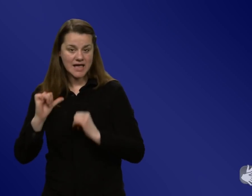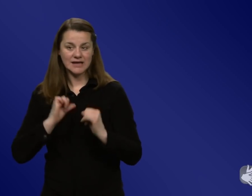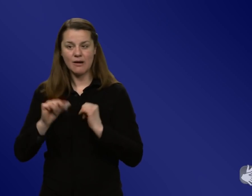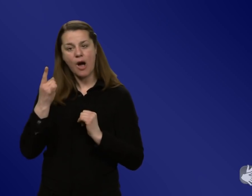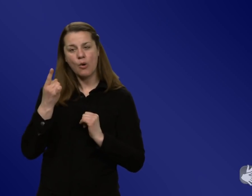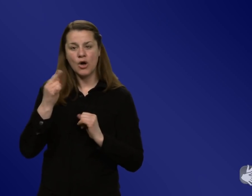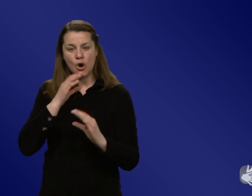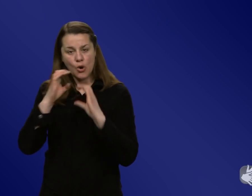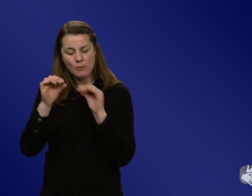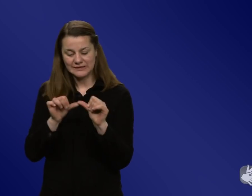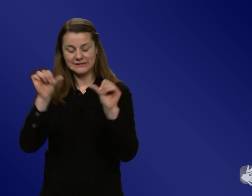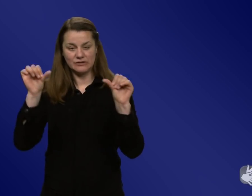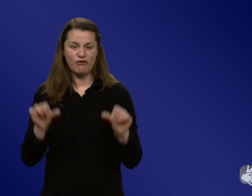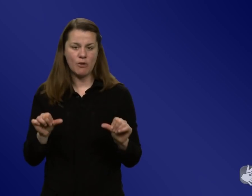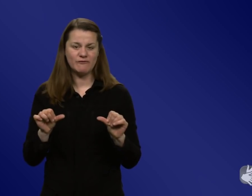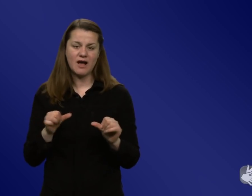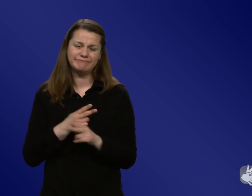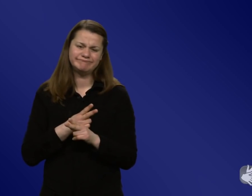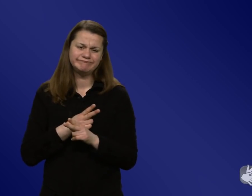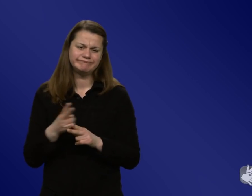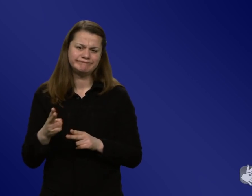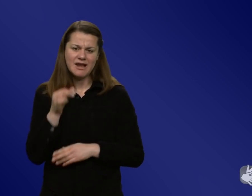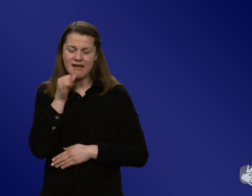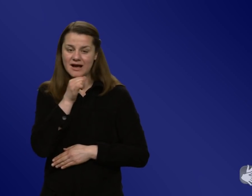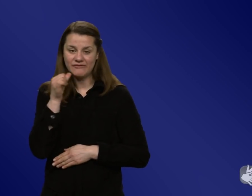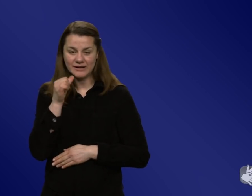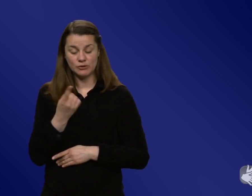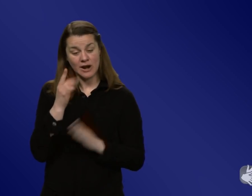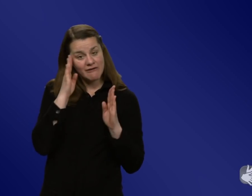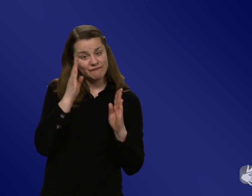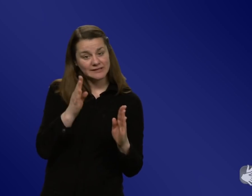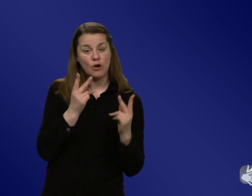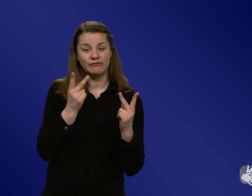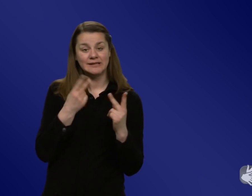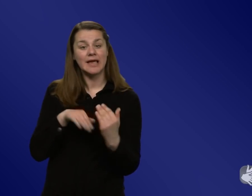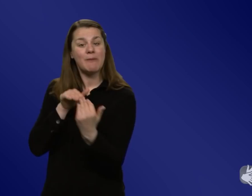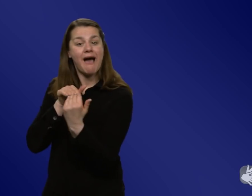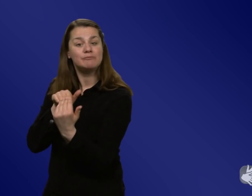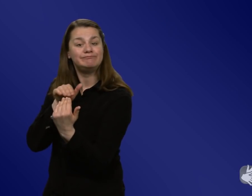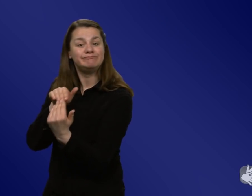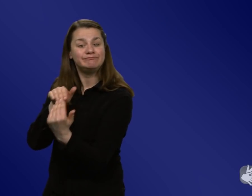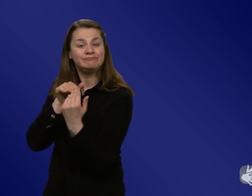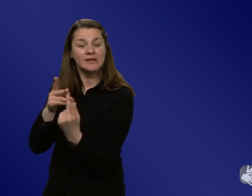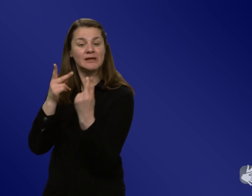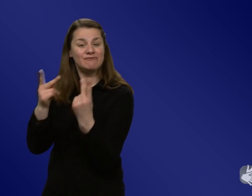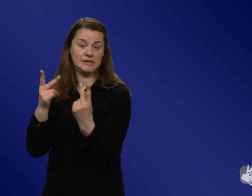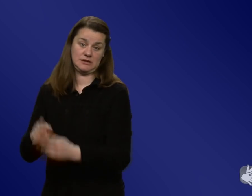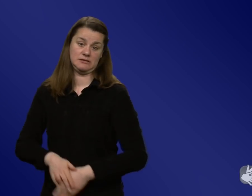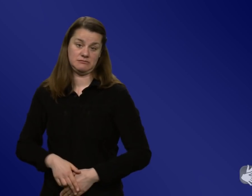Denn Vertrauen ist das eine und Augenhöhe ist auch so für dich ein wichtiges Thema. und was es zum Beispiel in Berlin teilweise gab, war